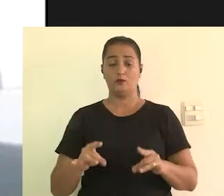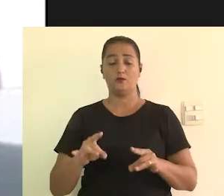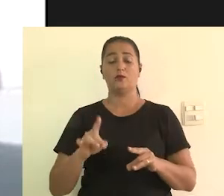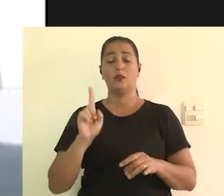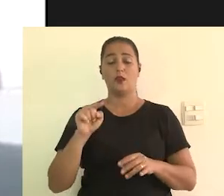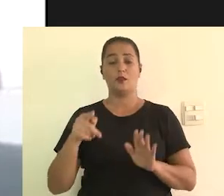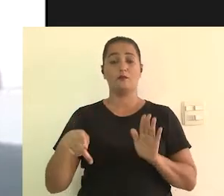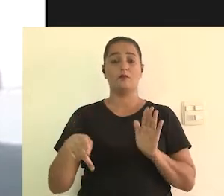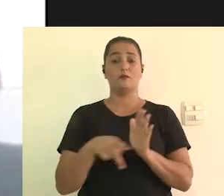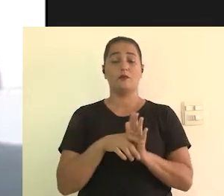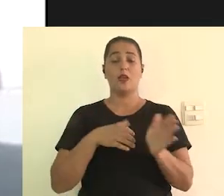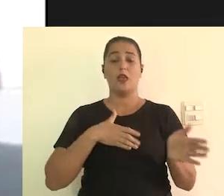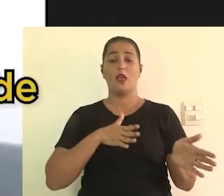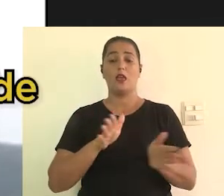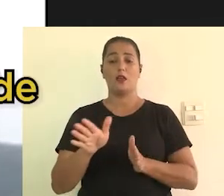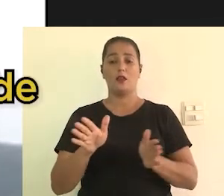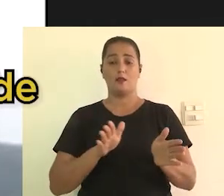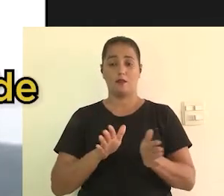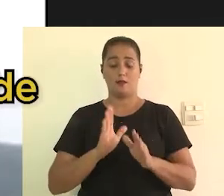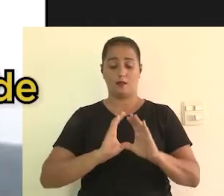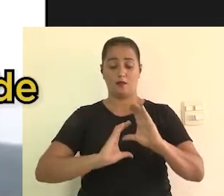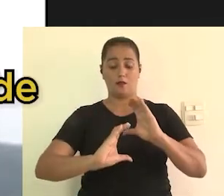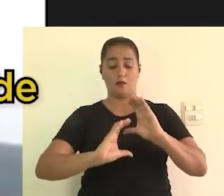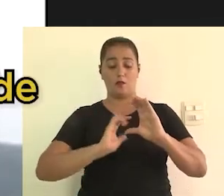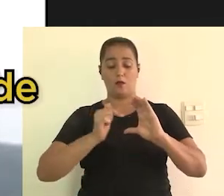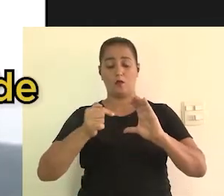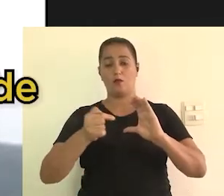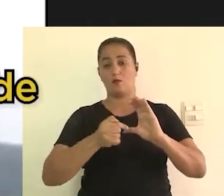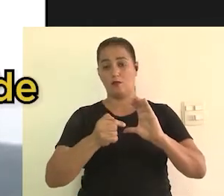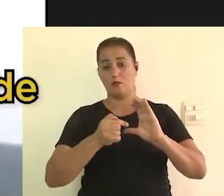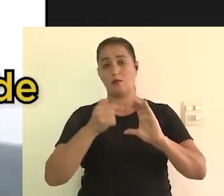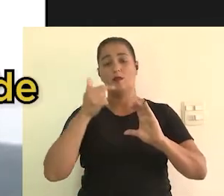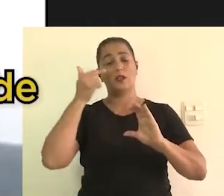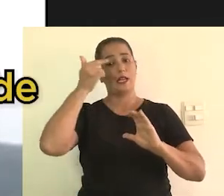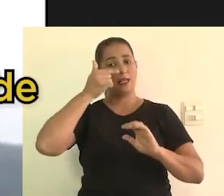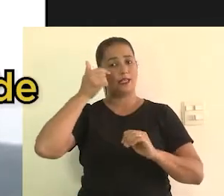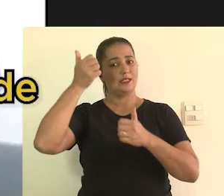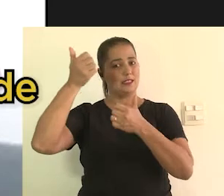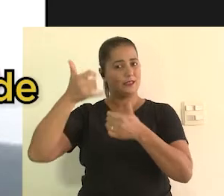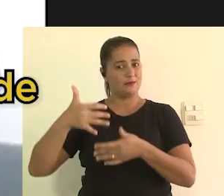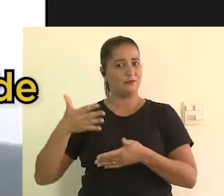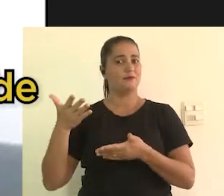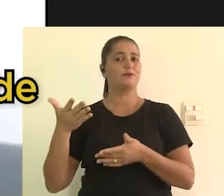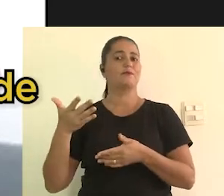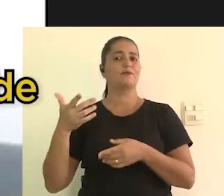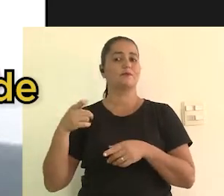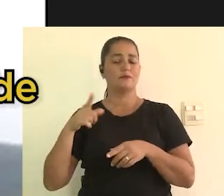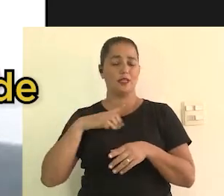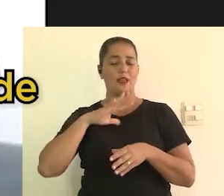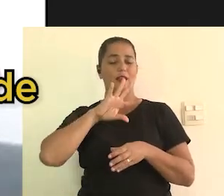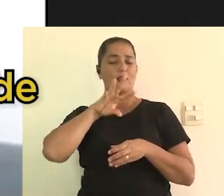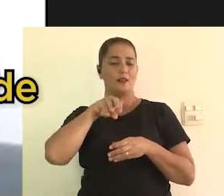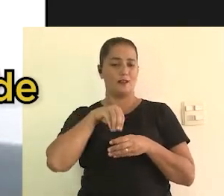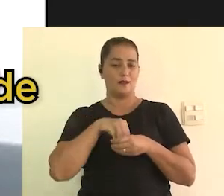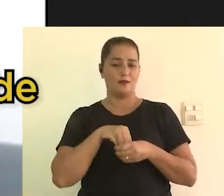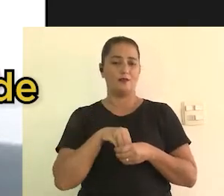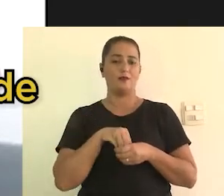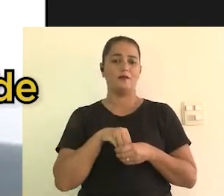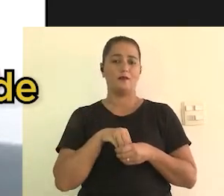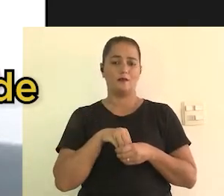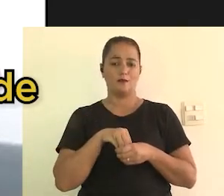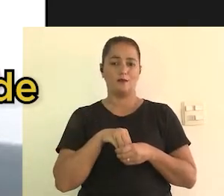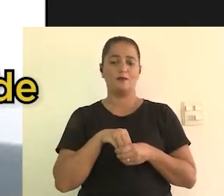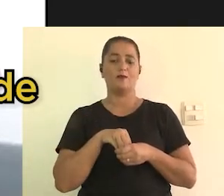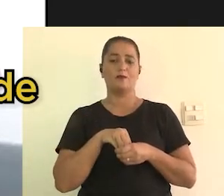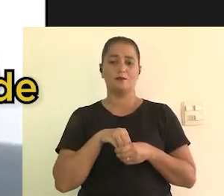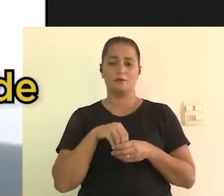importância desse recurso. Então, a audiodescrição é um recurso de acessibilidade comunicacional, como